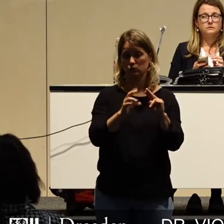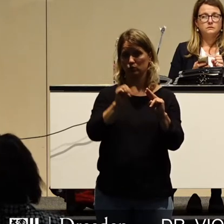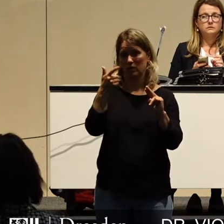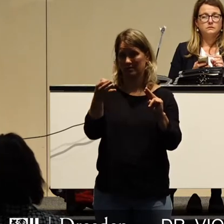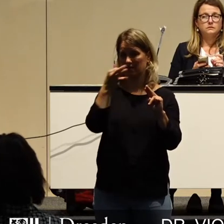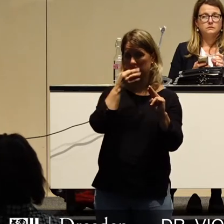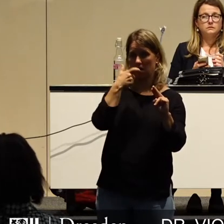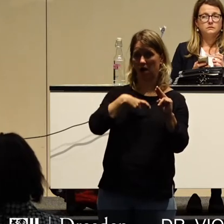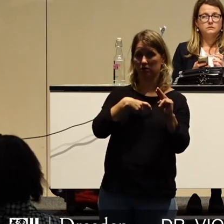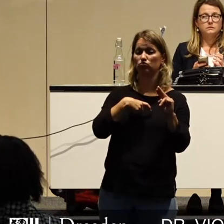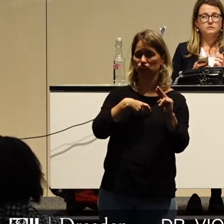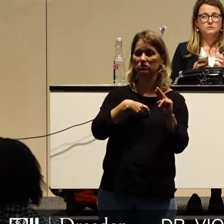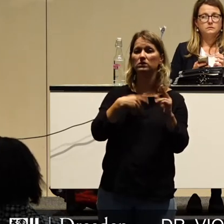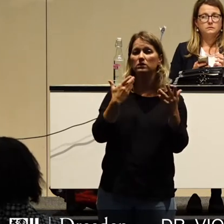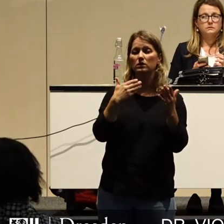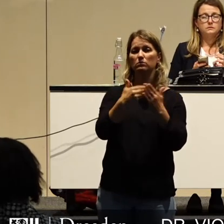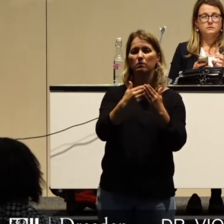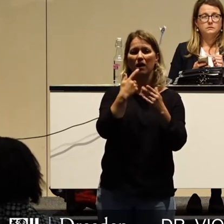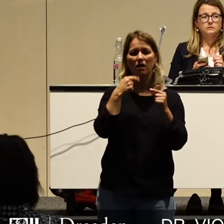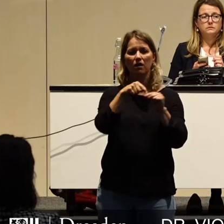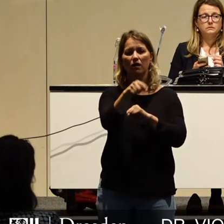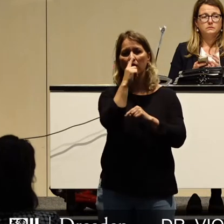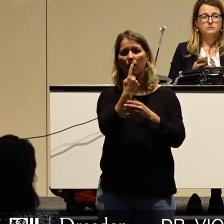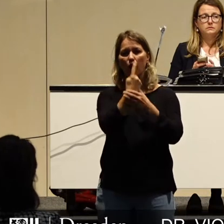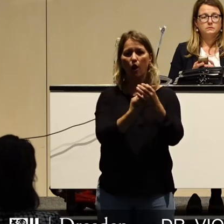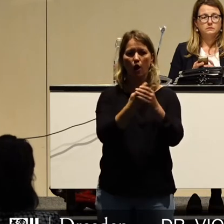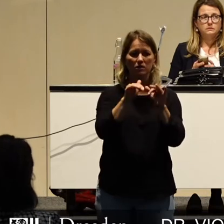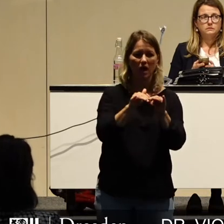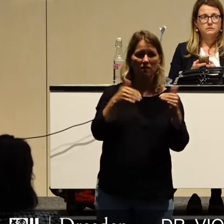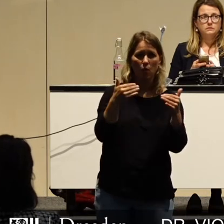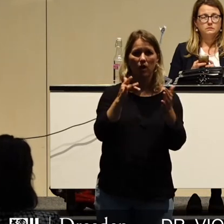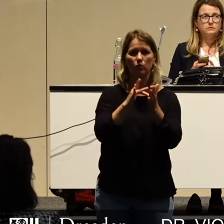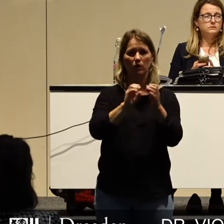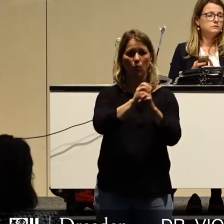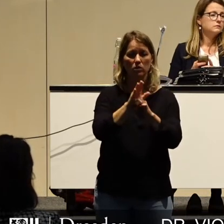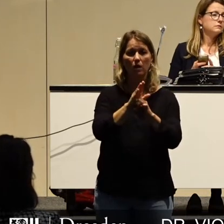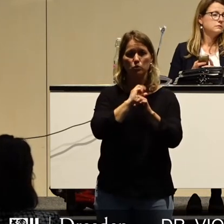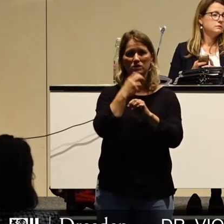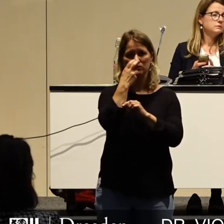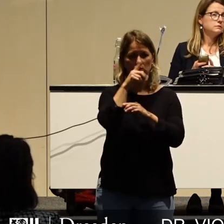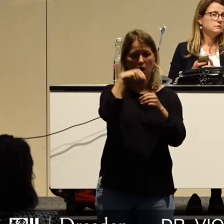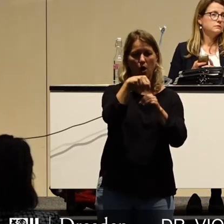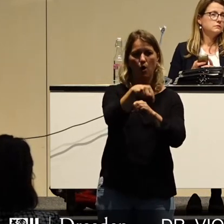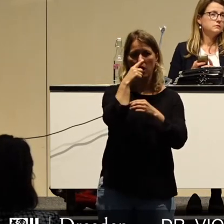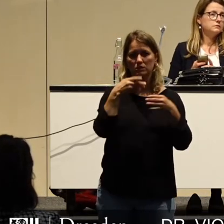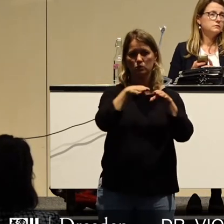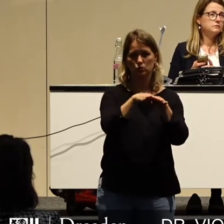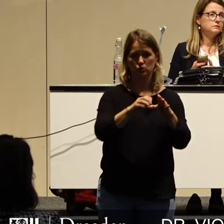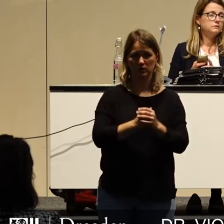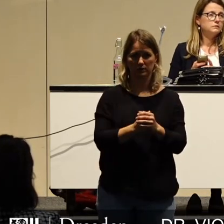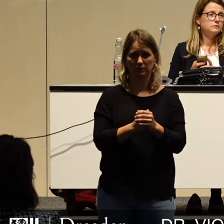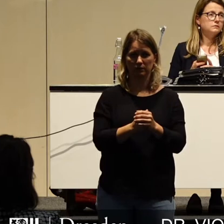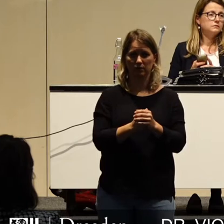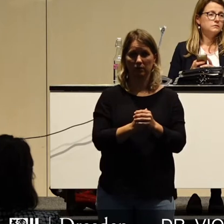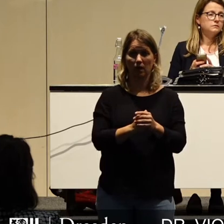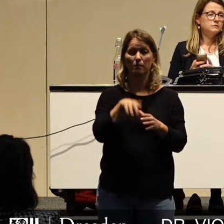Erstellung des Haushaltes die Lücken in demselben zu schließen, die Corona hinterlassen hat. Die Lücken, die wir aber auch selbst